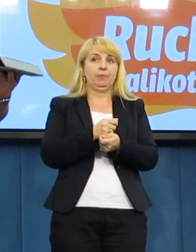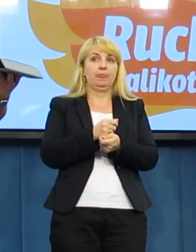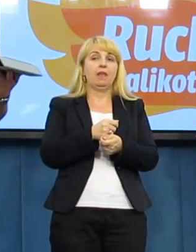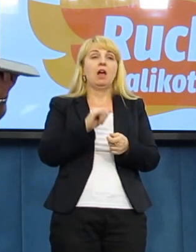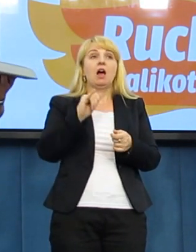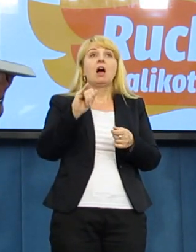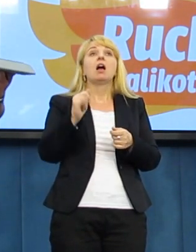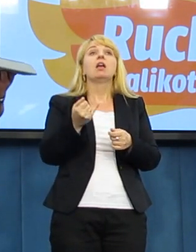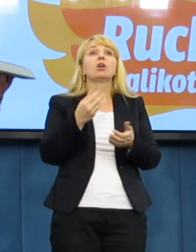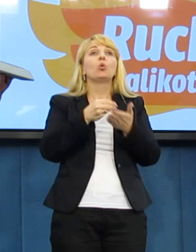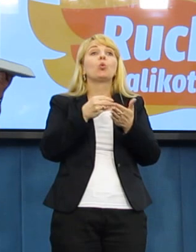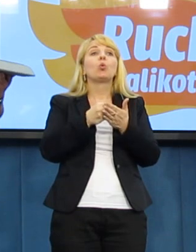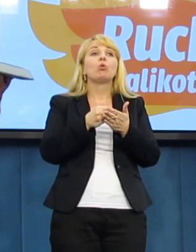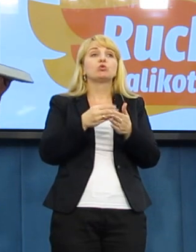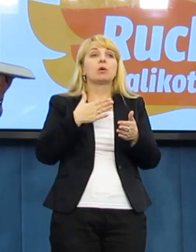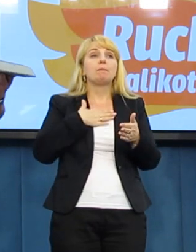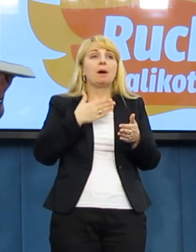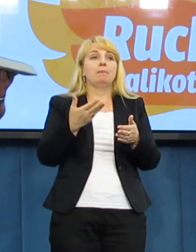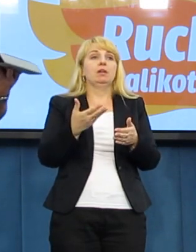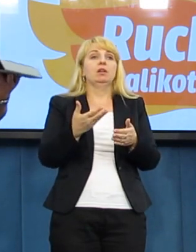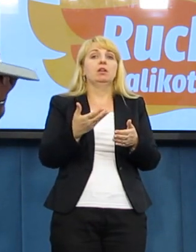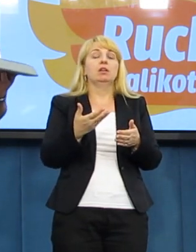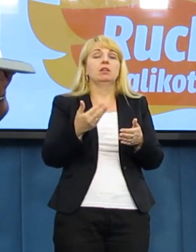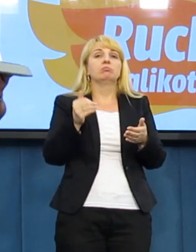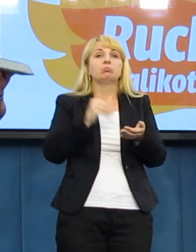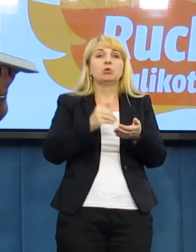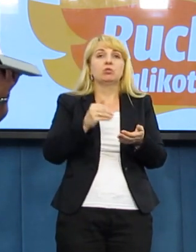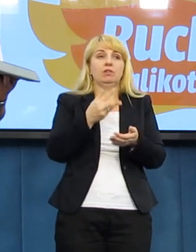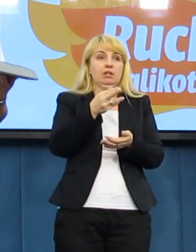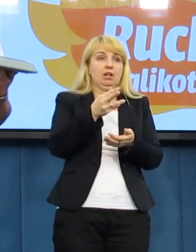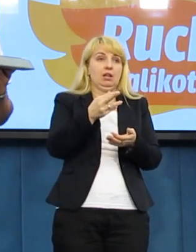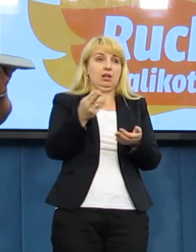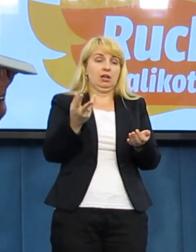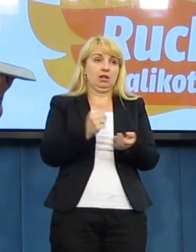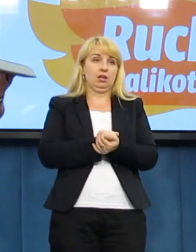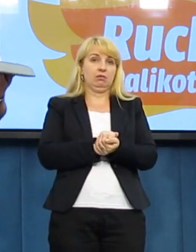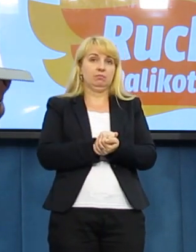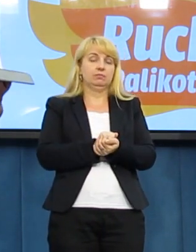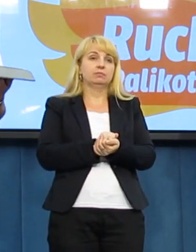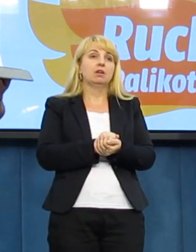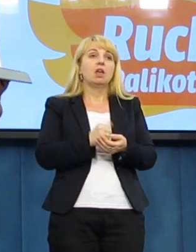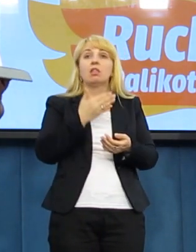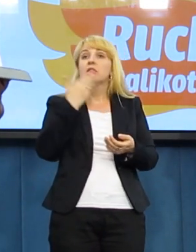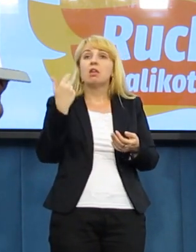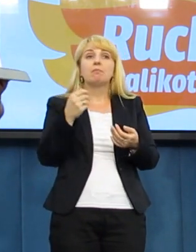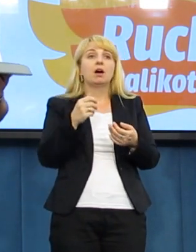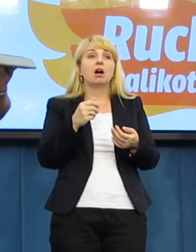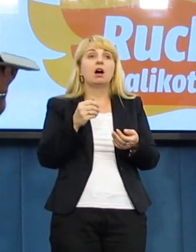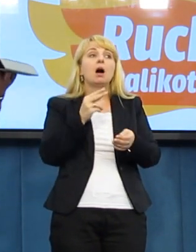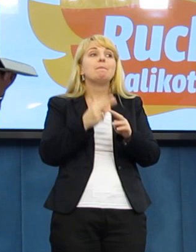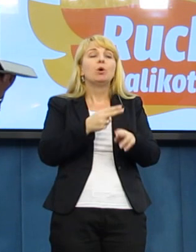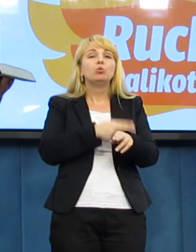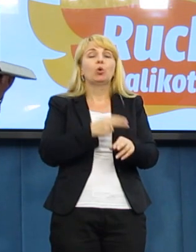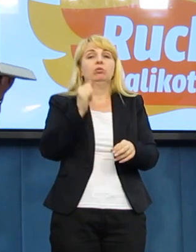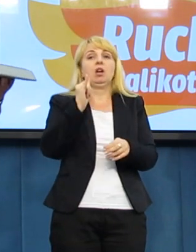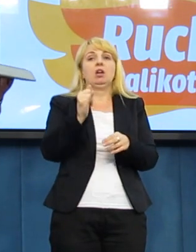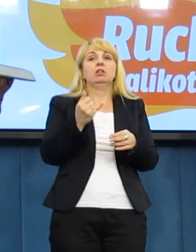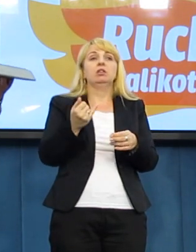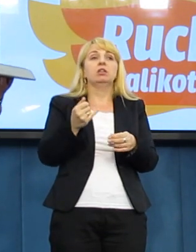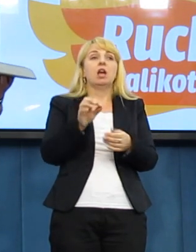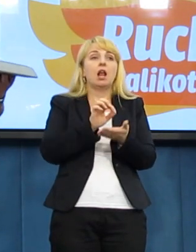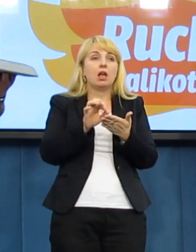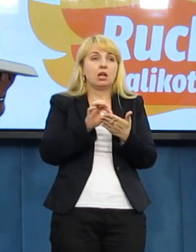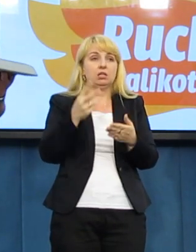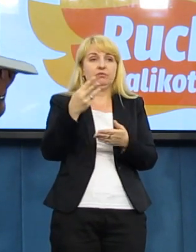państwo. Żadne państwo na świecie nie jest w walczyć z rakiem, bo nie ma jeszcze na to ani metod, ani wystarczających pieniędzy i to nikomu nie przeszkadza.